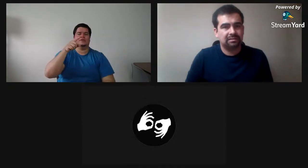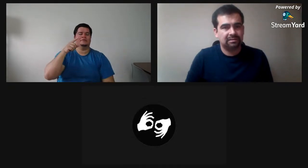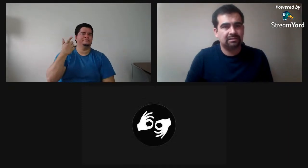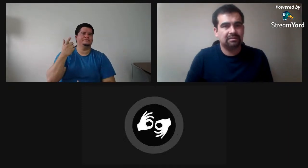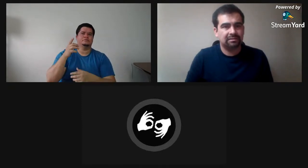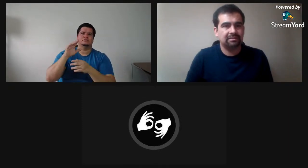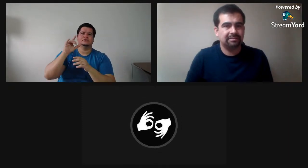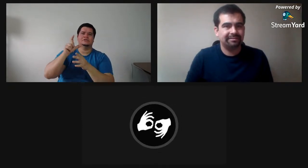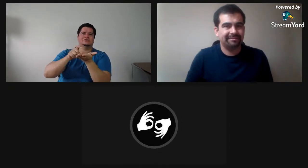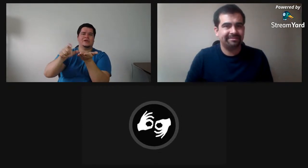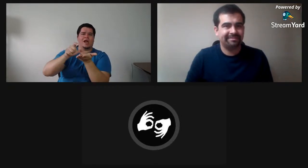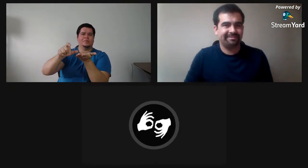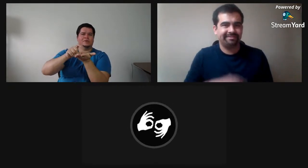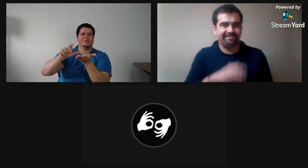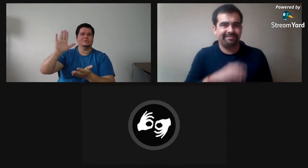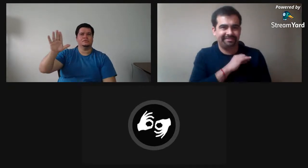ahora lo que tenemos que hacer es seguir difundiendo.